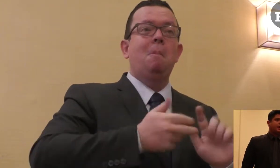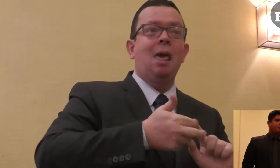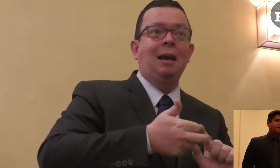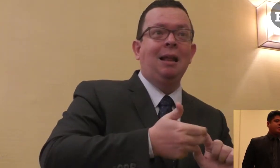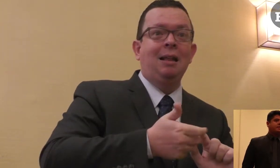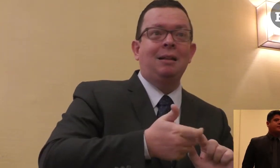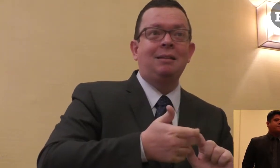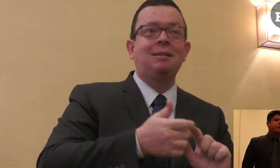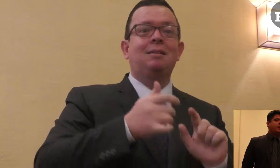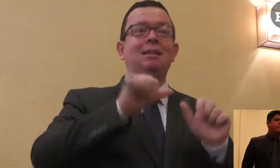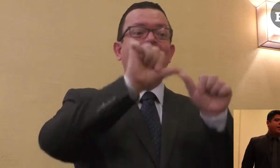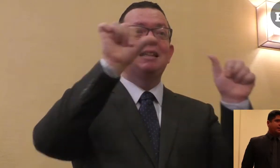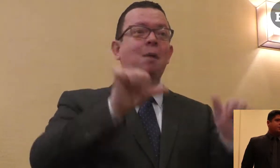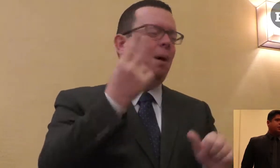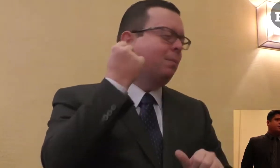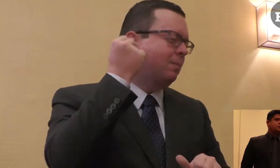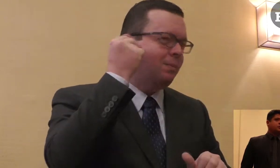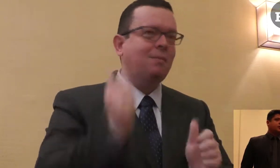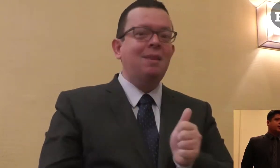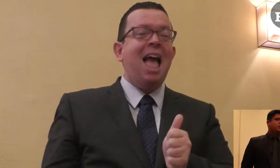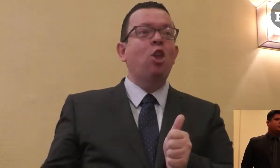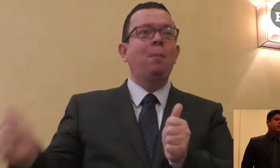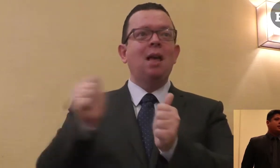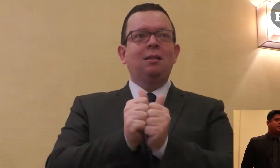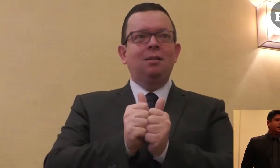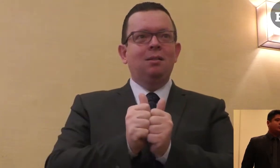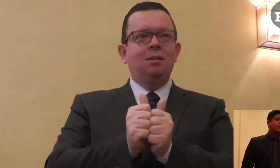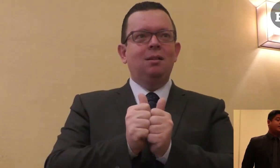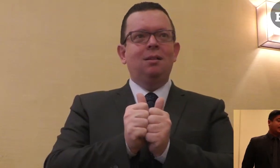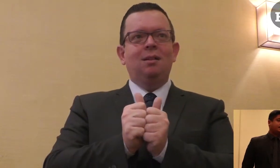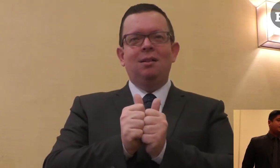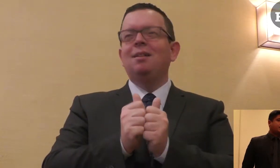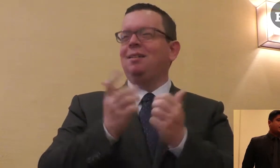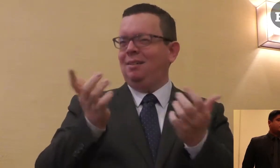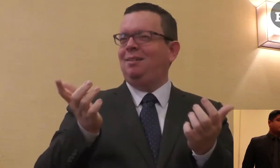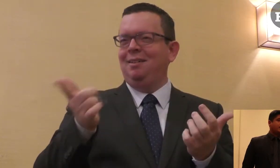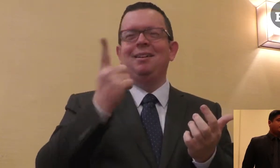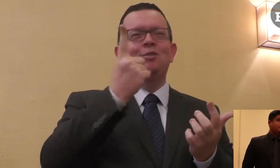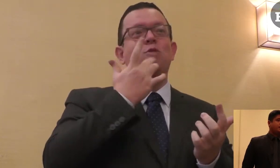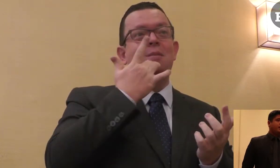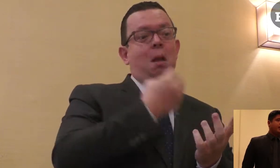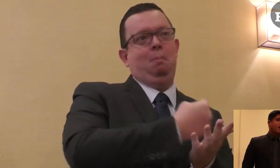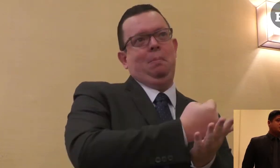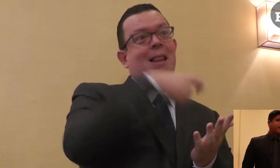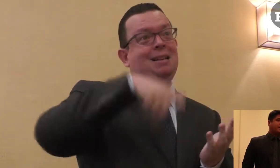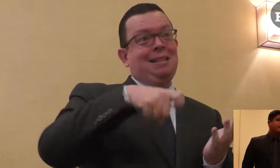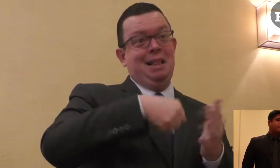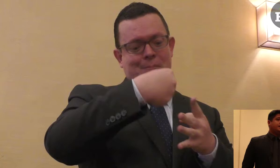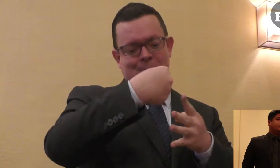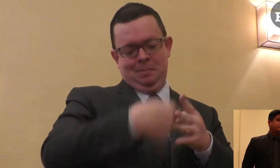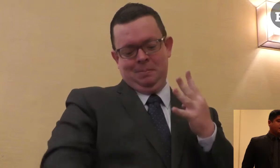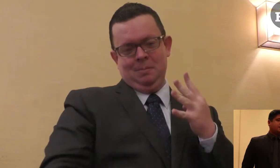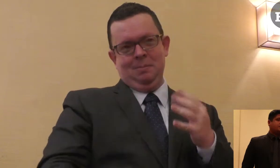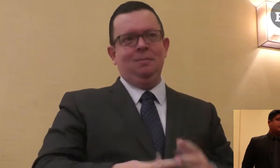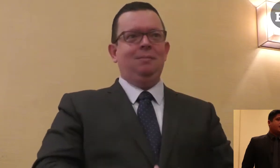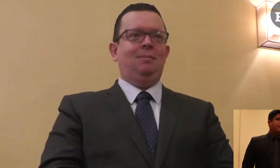Lengua de Señas. En este motivo nosotros estamos destinando una etiqueta para redes sociales, el hashtag Dilo en Señas, para